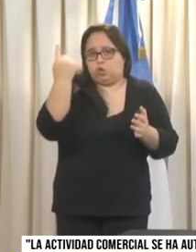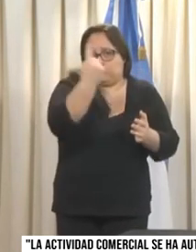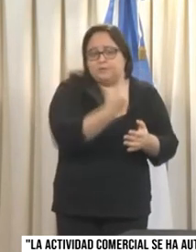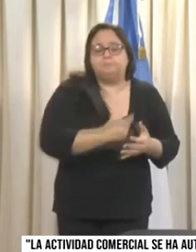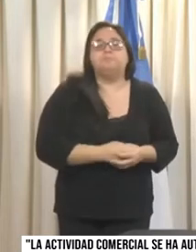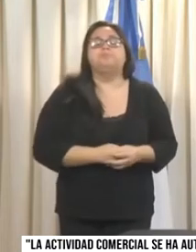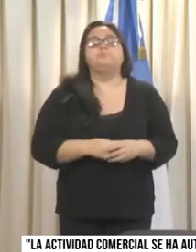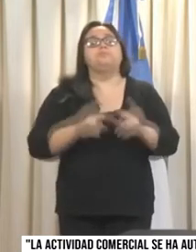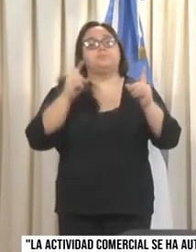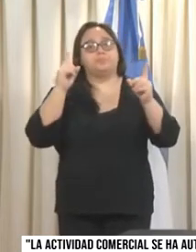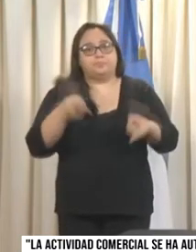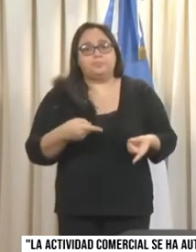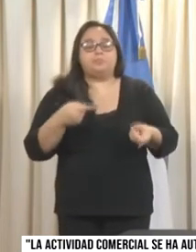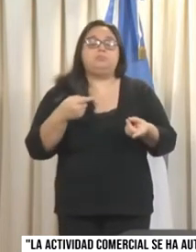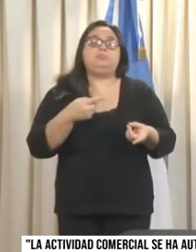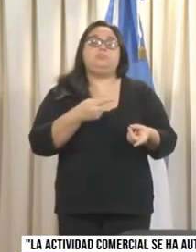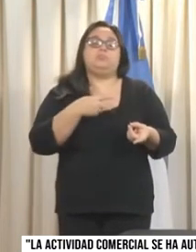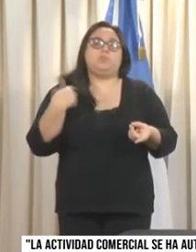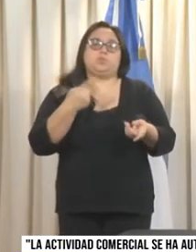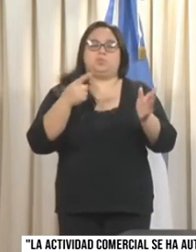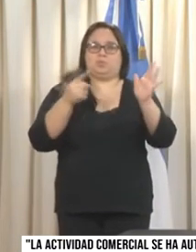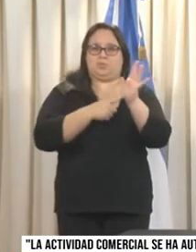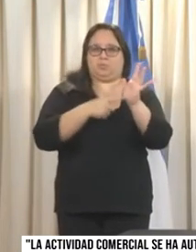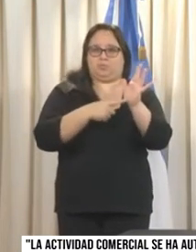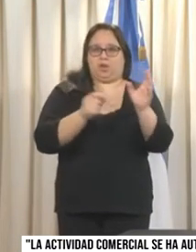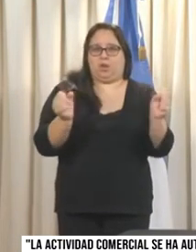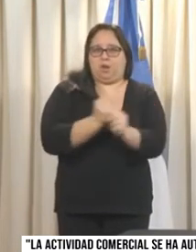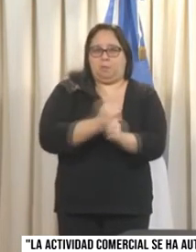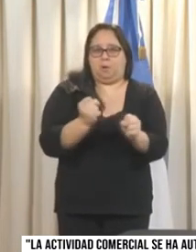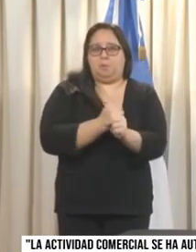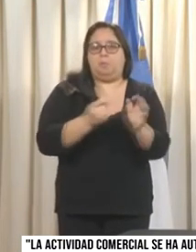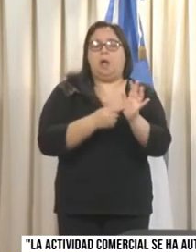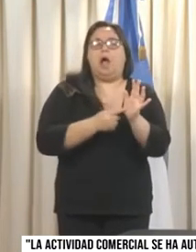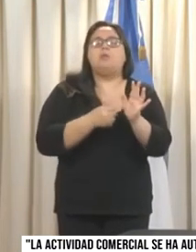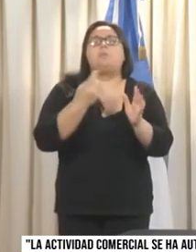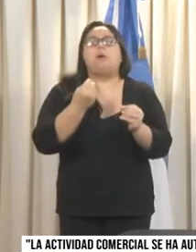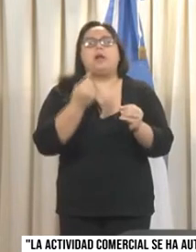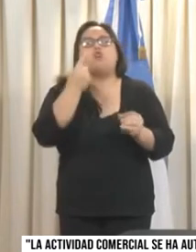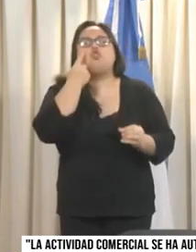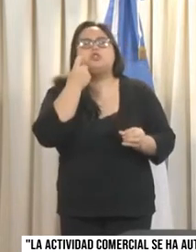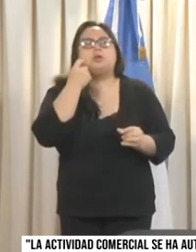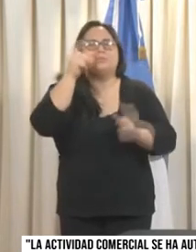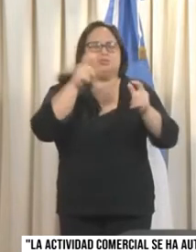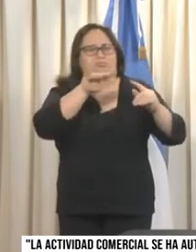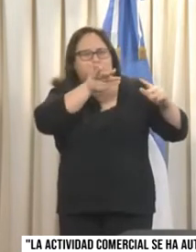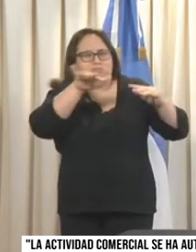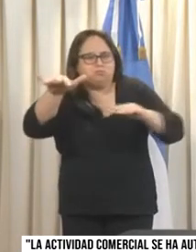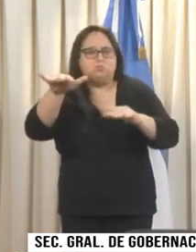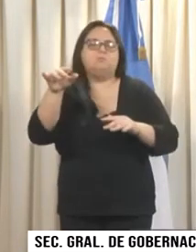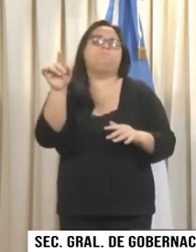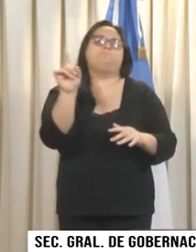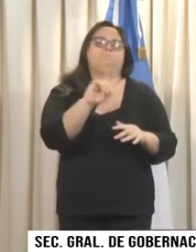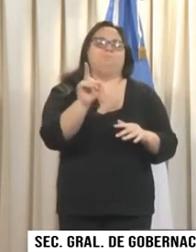y es importante para poder regular el flujo de personas que asisten a los comercios, es que